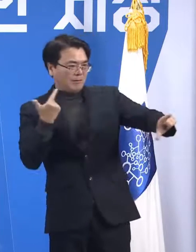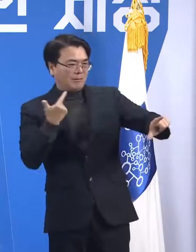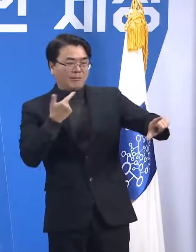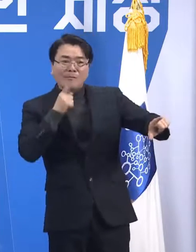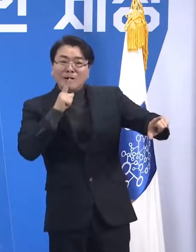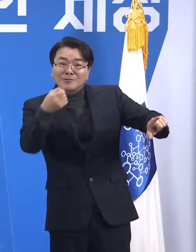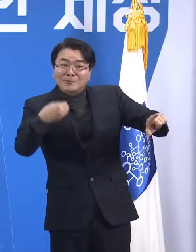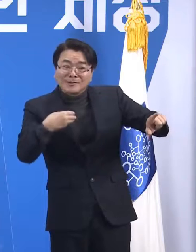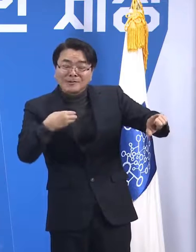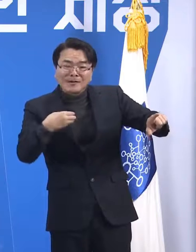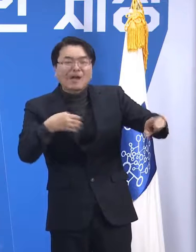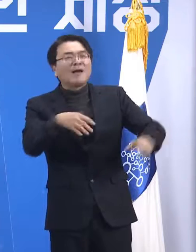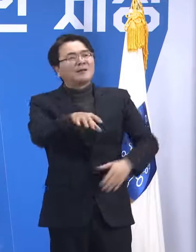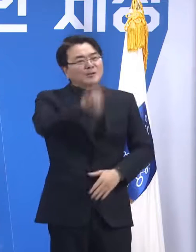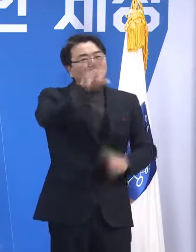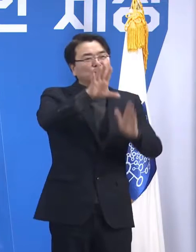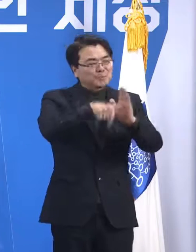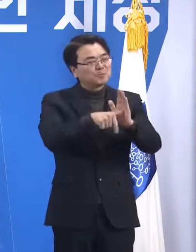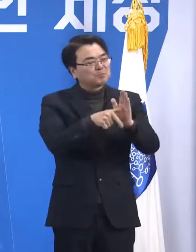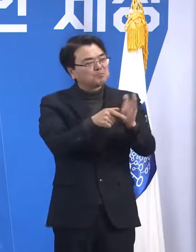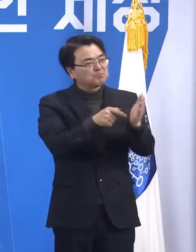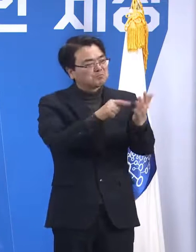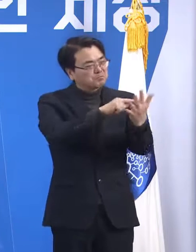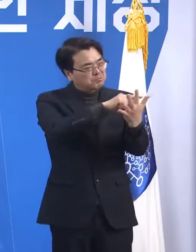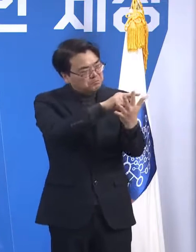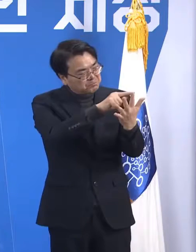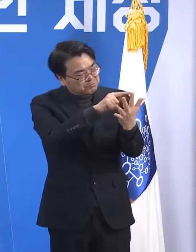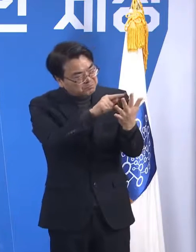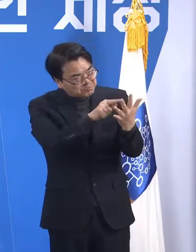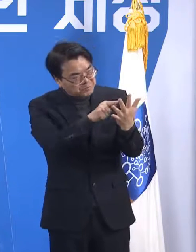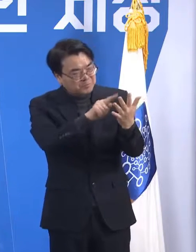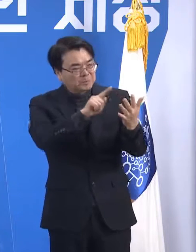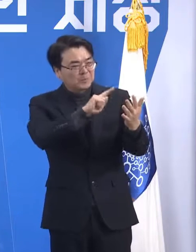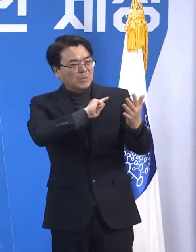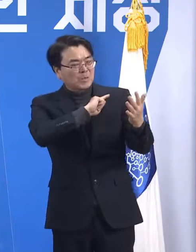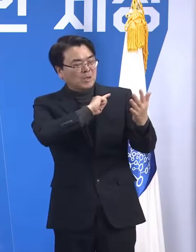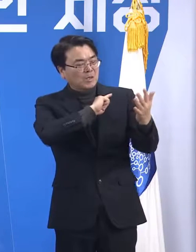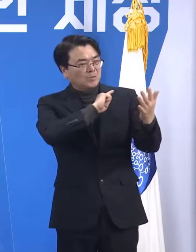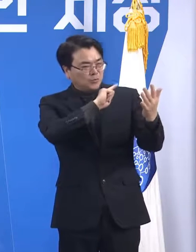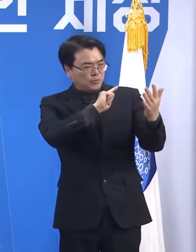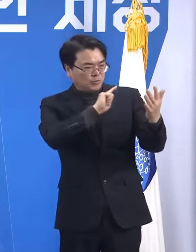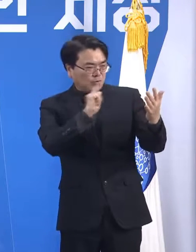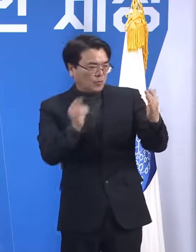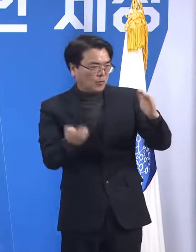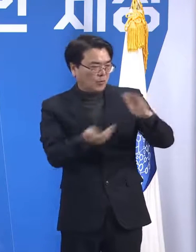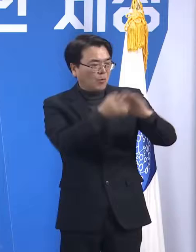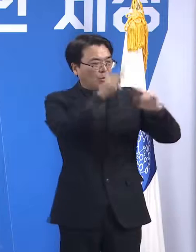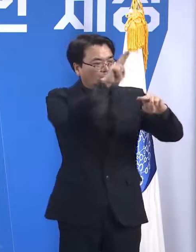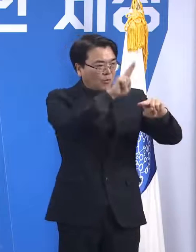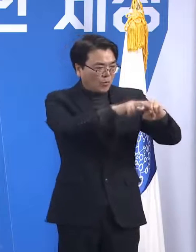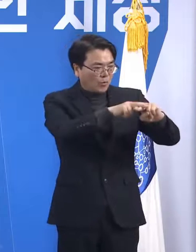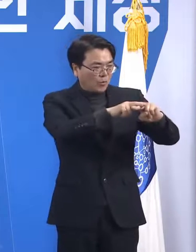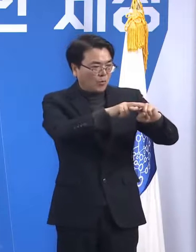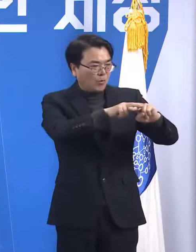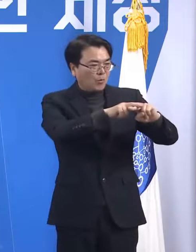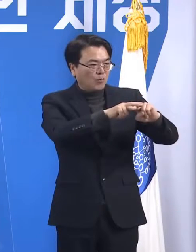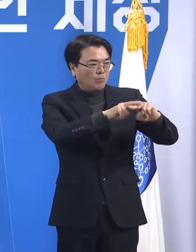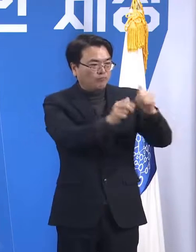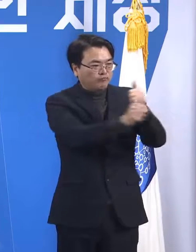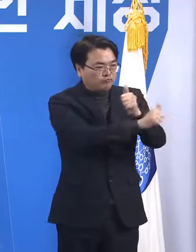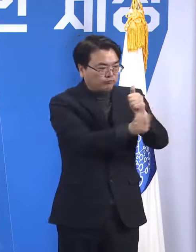처음에는 그런 요소들이 있었습니다. 당의 최고위원 직함을 가지신 분이 당의 공식 입장이 아니고